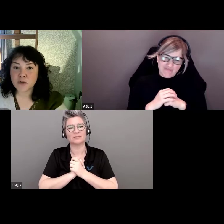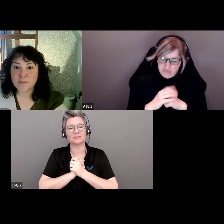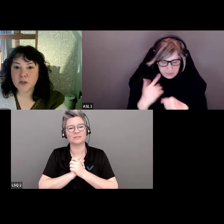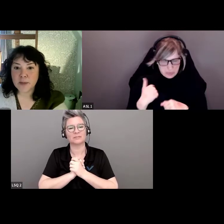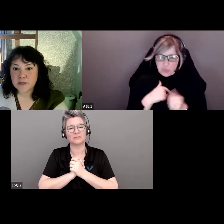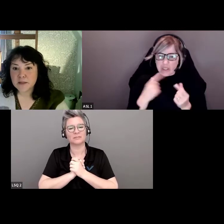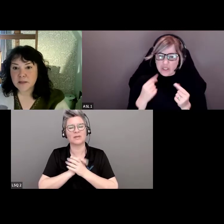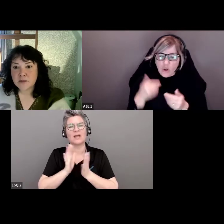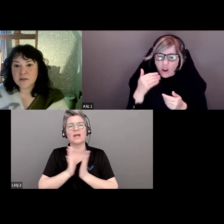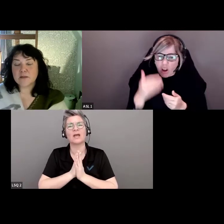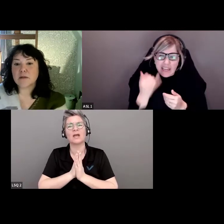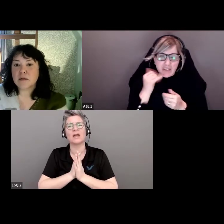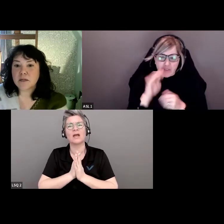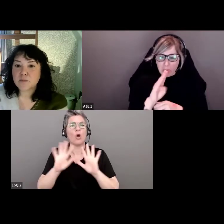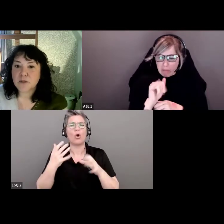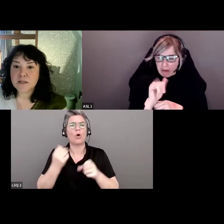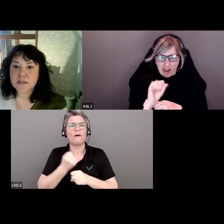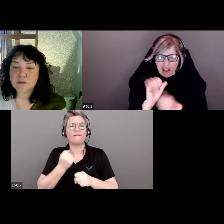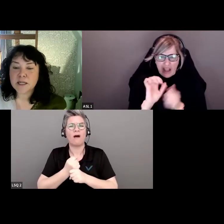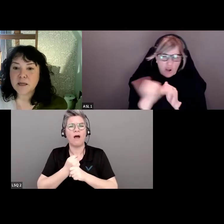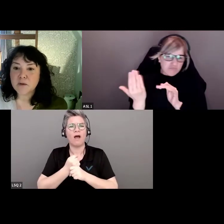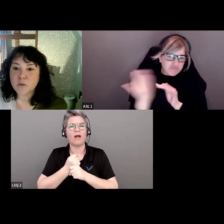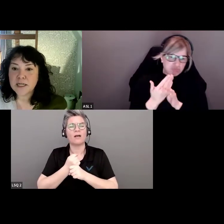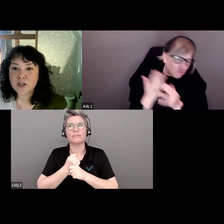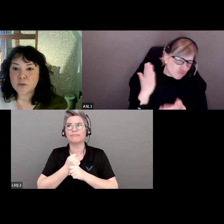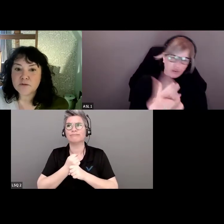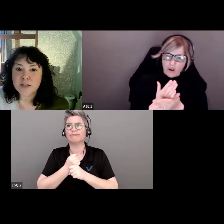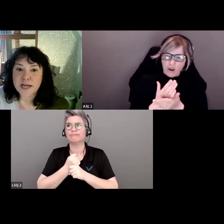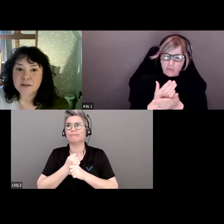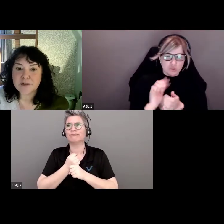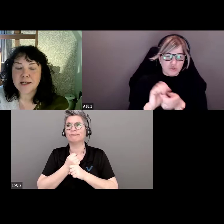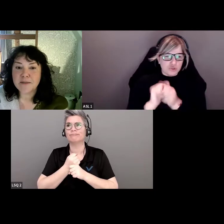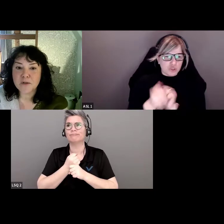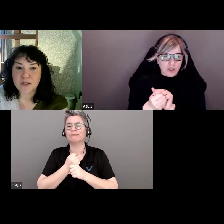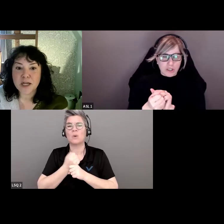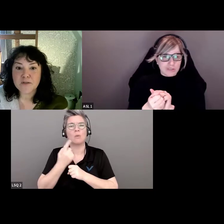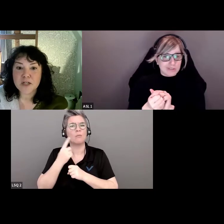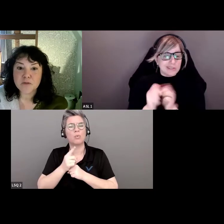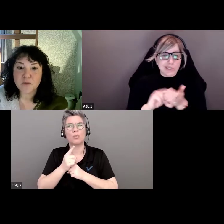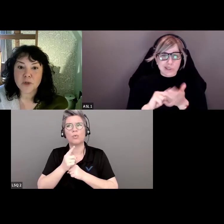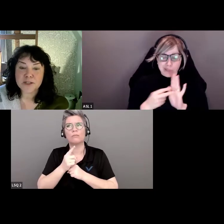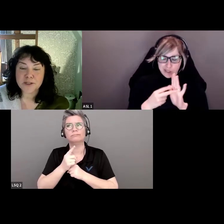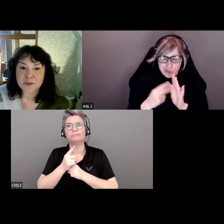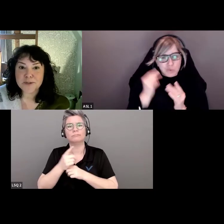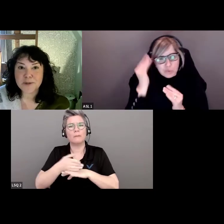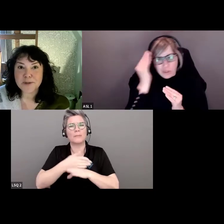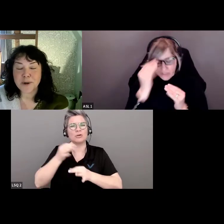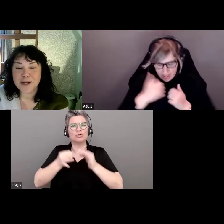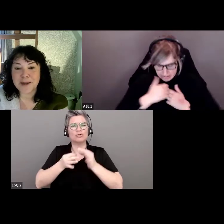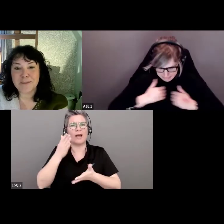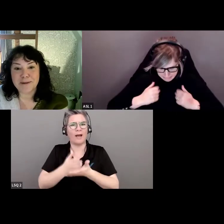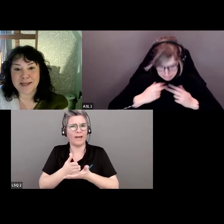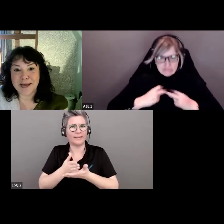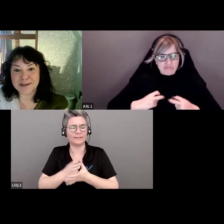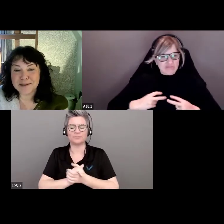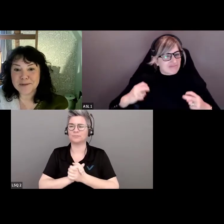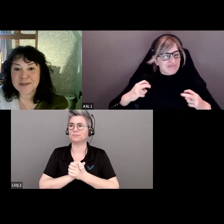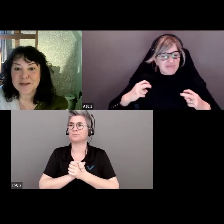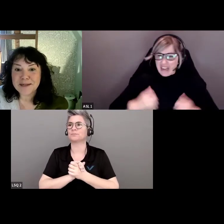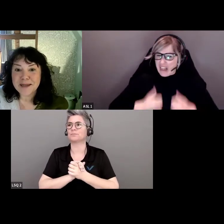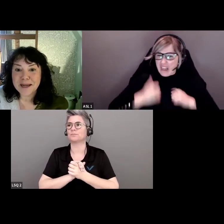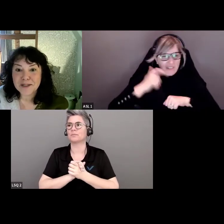Quelles sont les mesures que nous pouvons prendre pour interrompre ces préjugés? Il faut